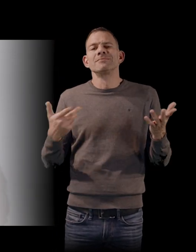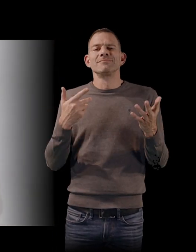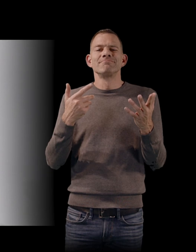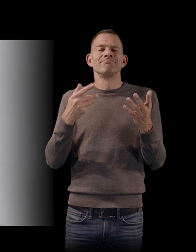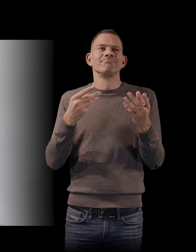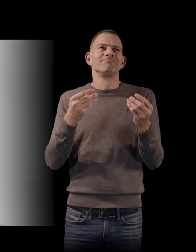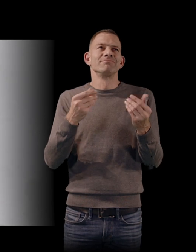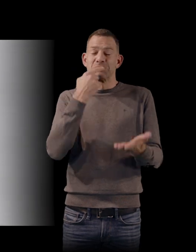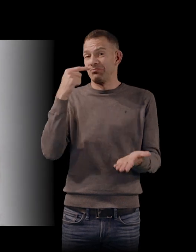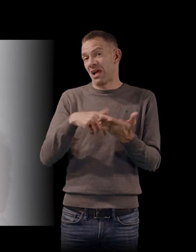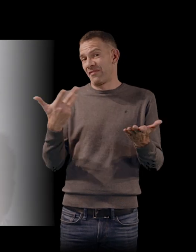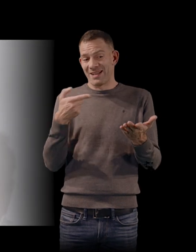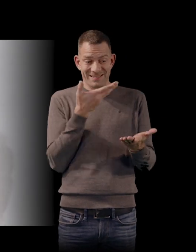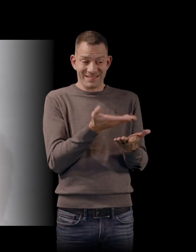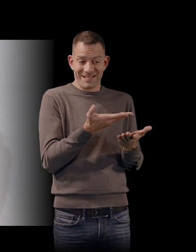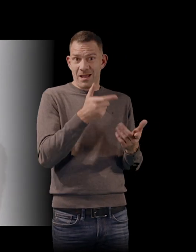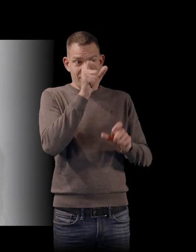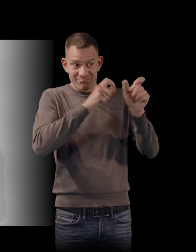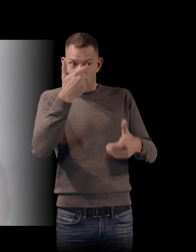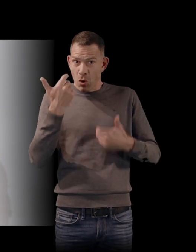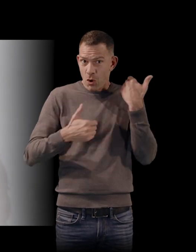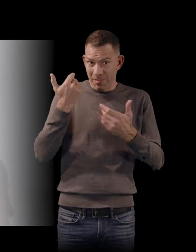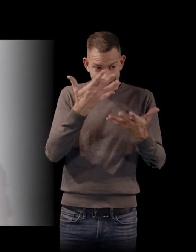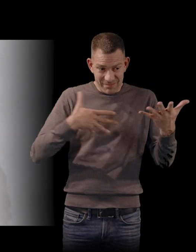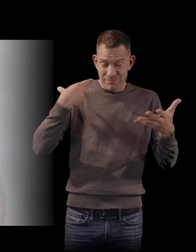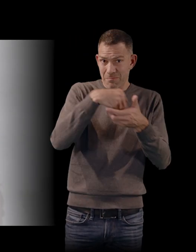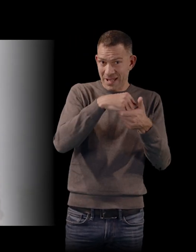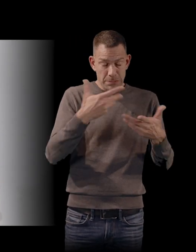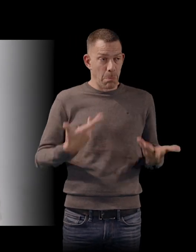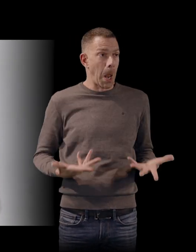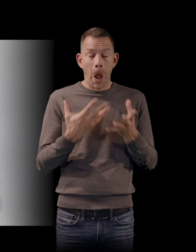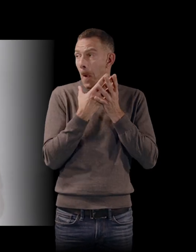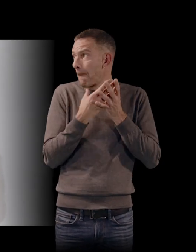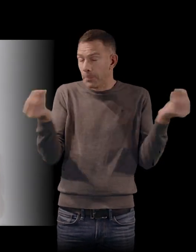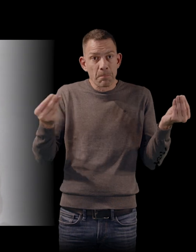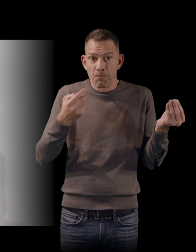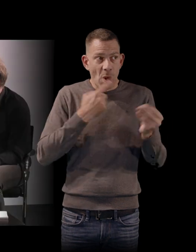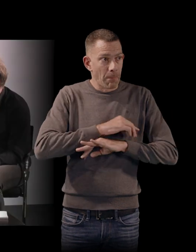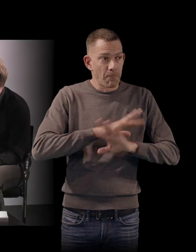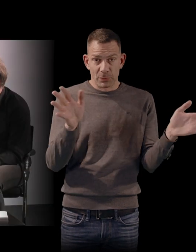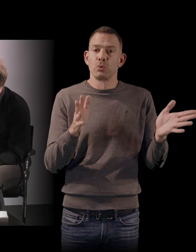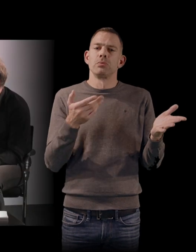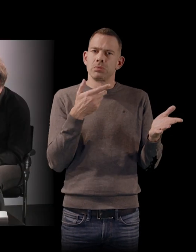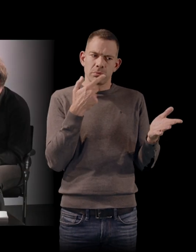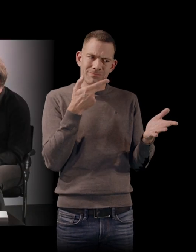ces acteurs qui ont fait ce film et qui ont complètement disparu de la circulation après que de parler, je ne sais pas moi,